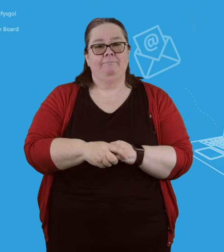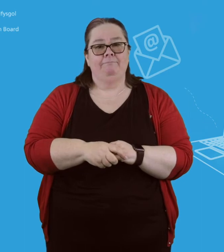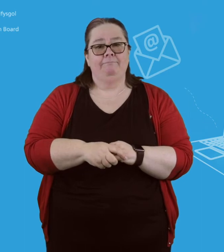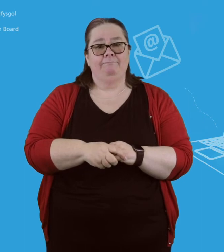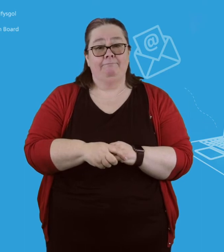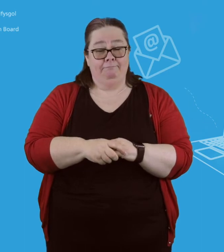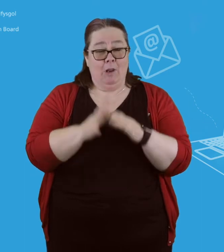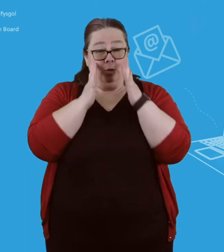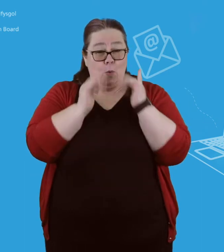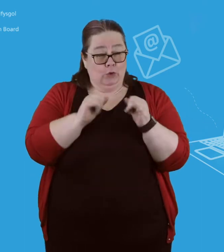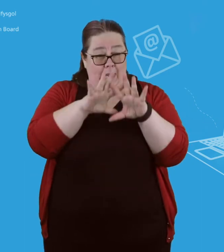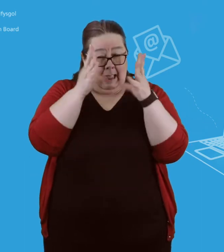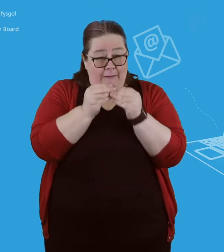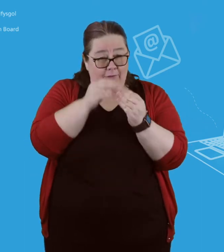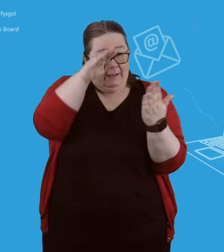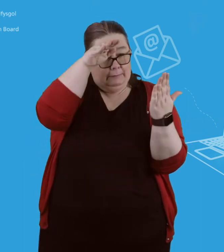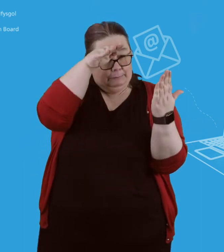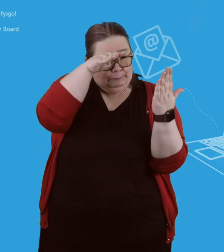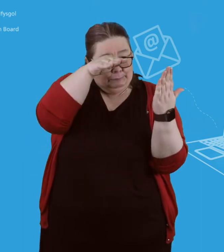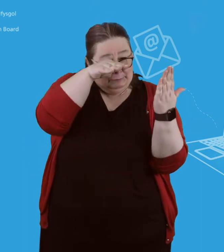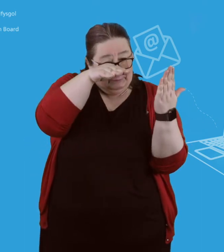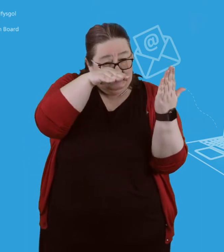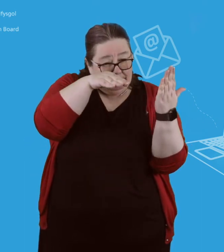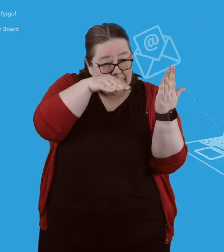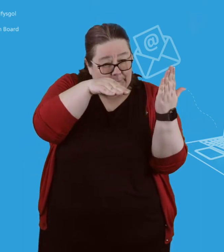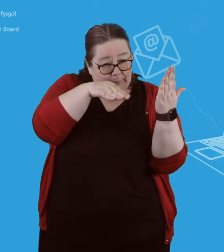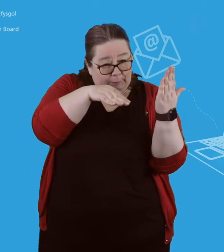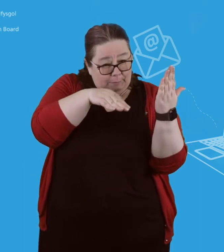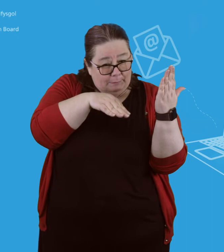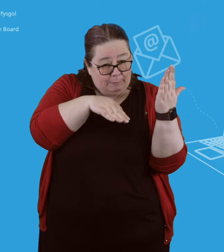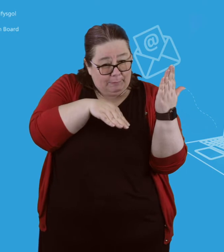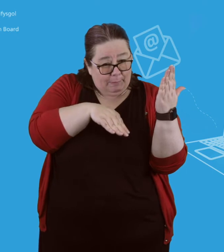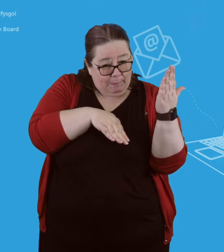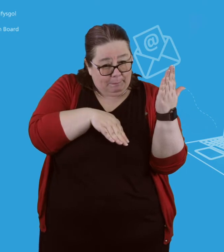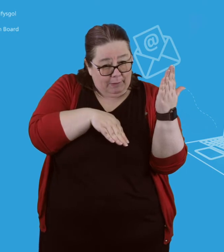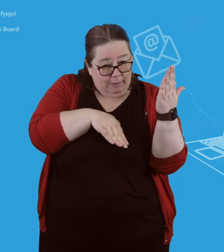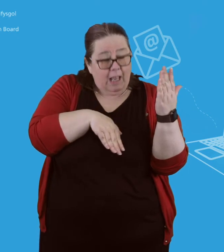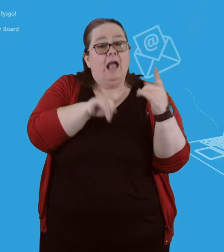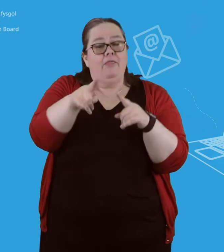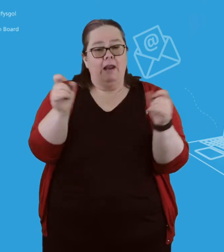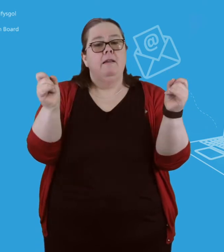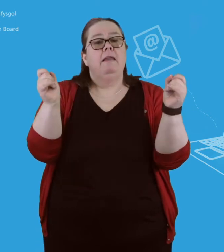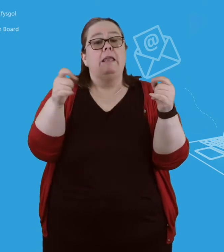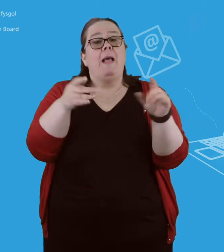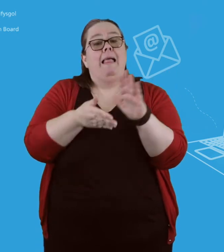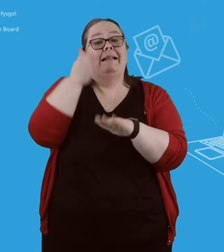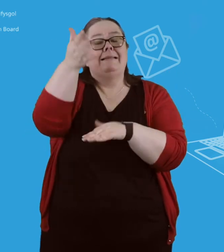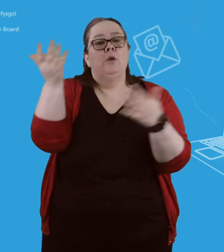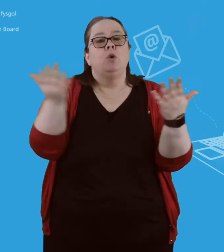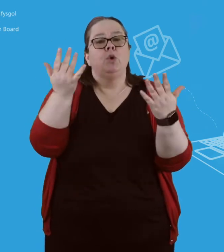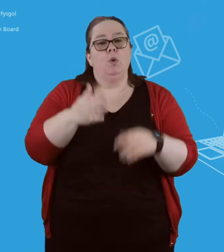27 36 Rhegsam a Sir y Fflint 2 rhein